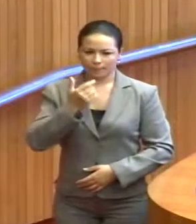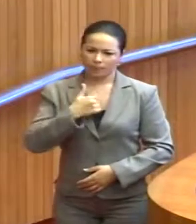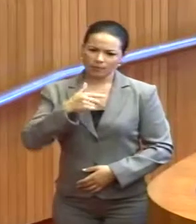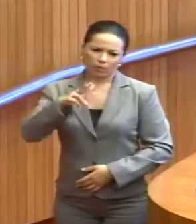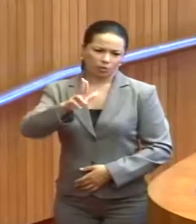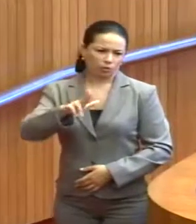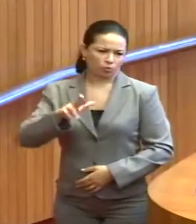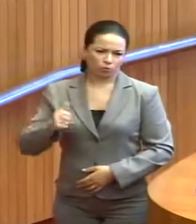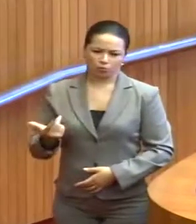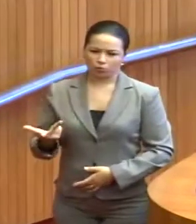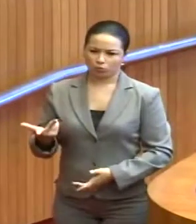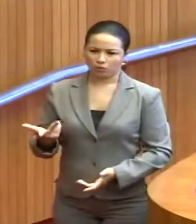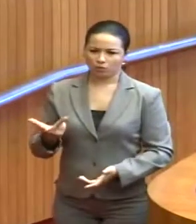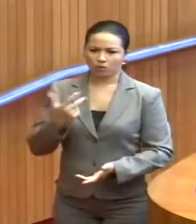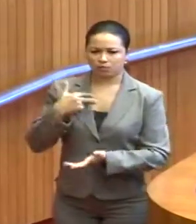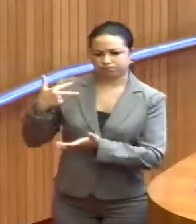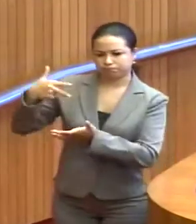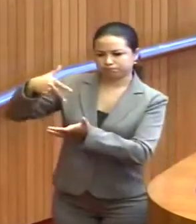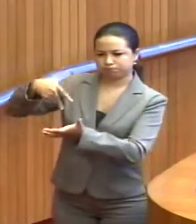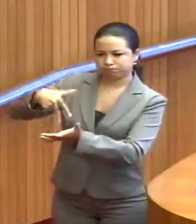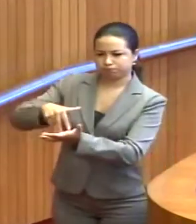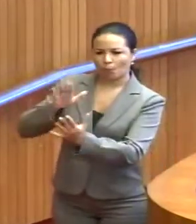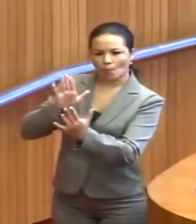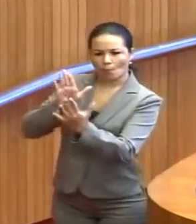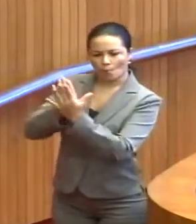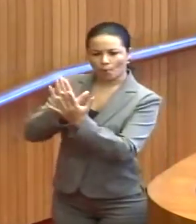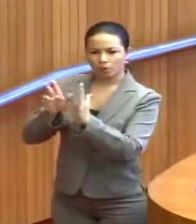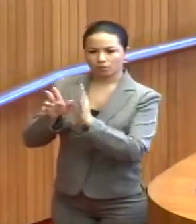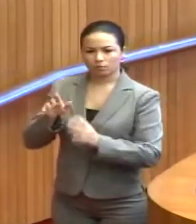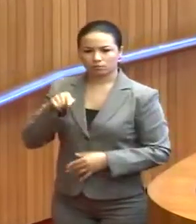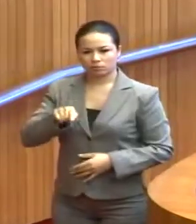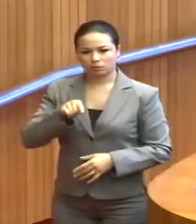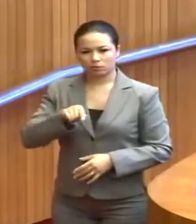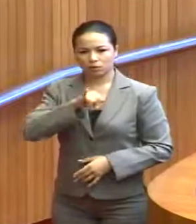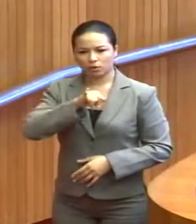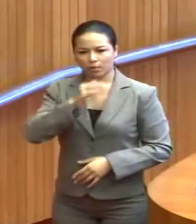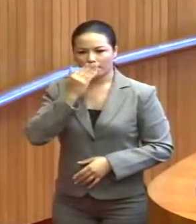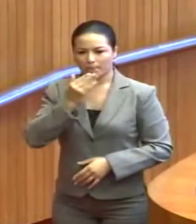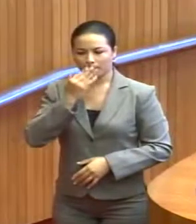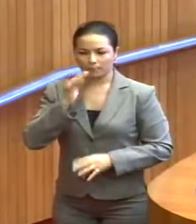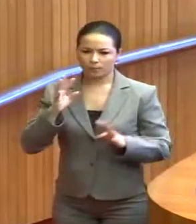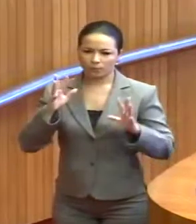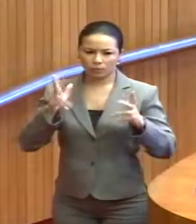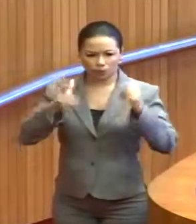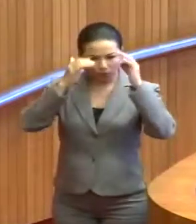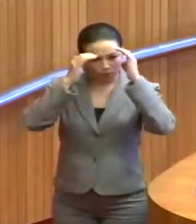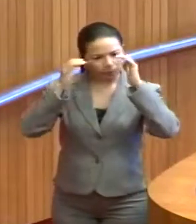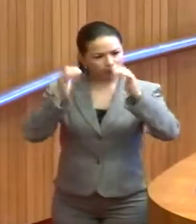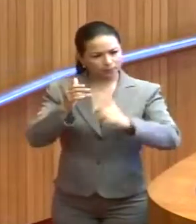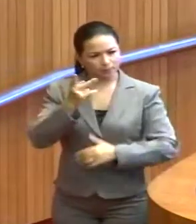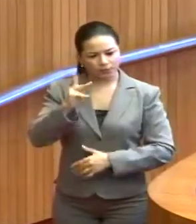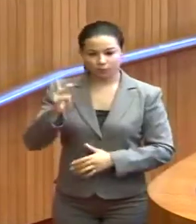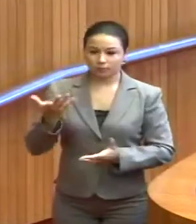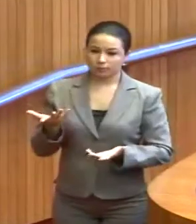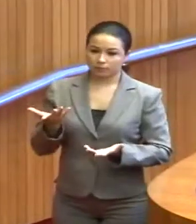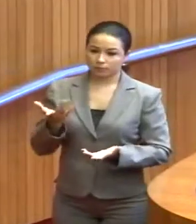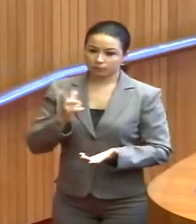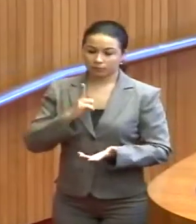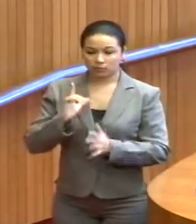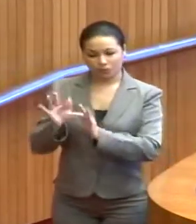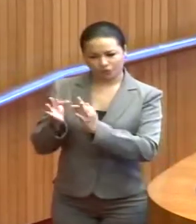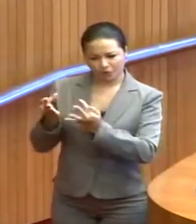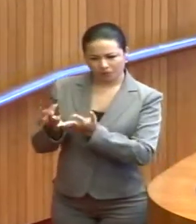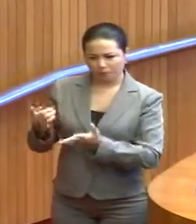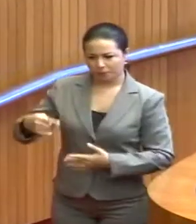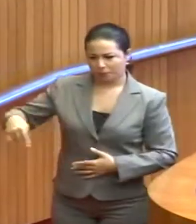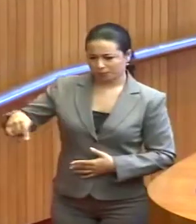nem sequer pessoalmente conversei com José Sarney, com todo respeito, eu tenho a todos os colegas a ele, a sua família, que, aliás, esse é